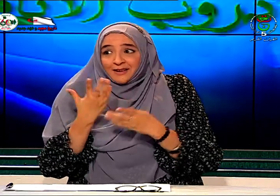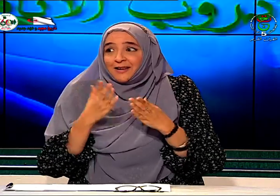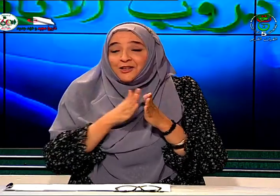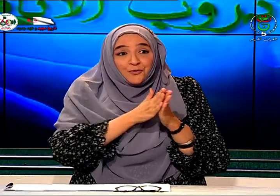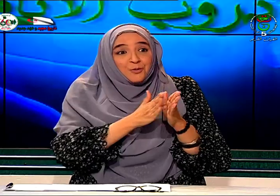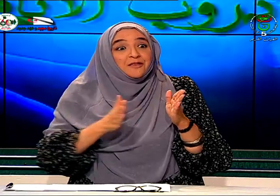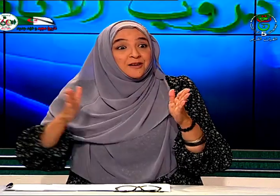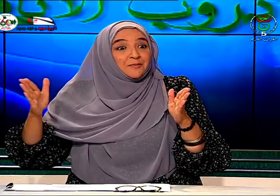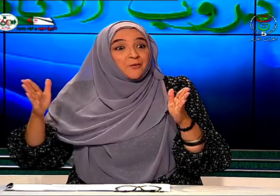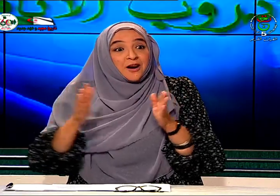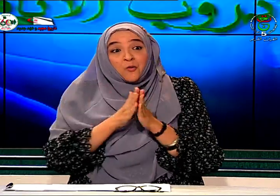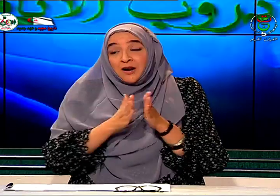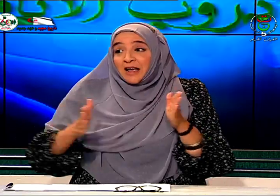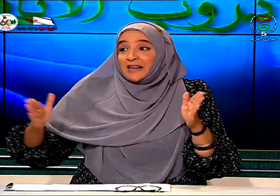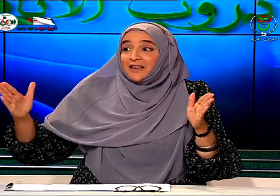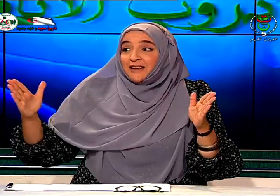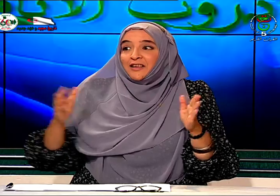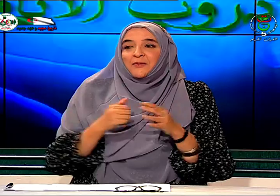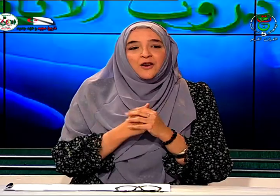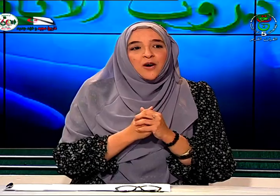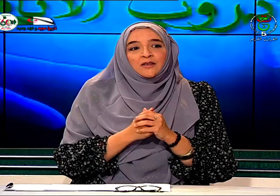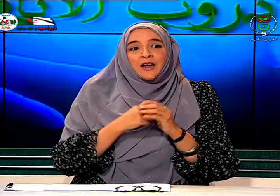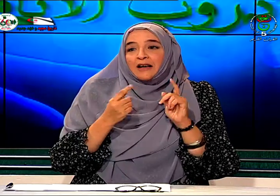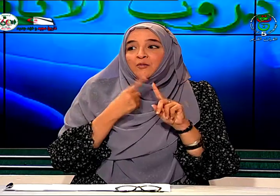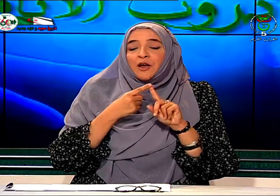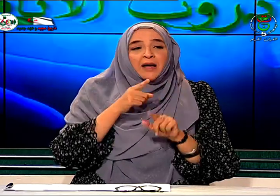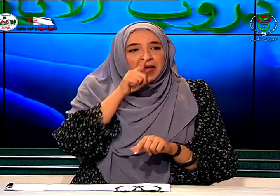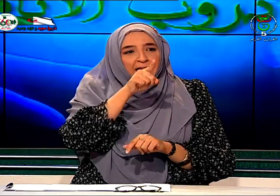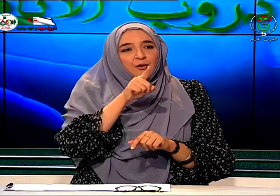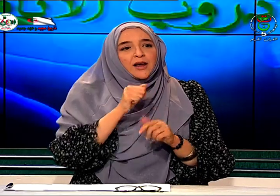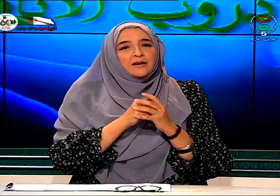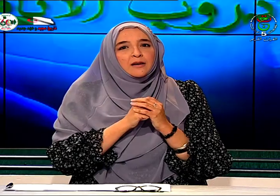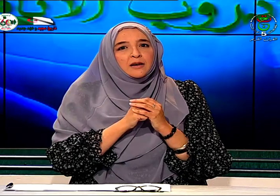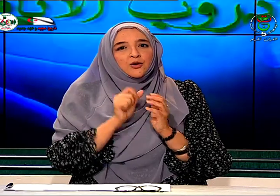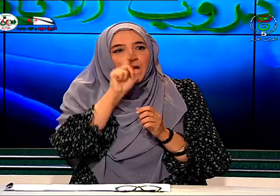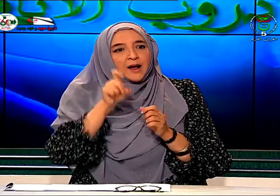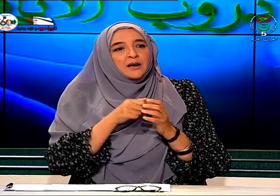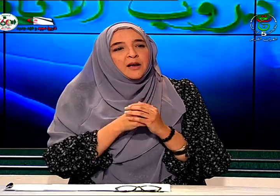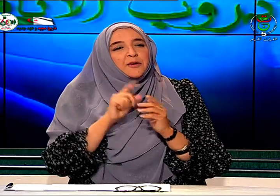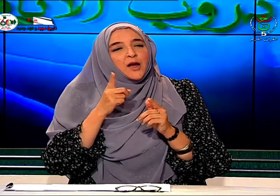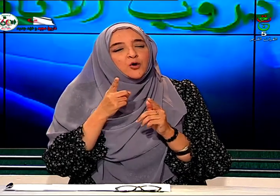نشوف بالمحور الأول أخذ الكثير من الوقت هذا مهم كان هناك سؤال فيما يخص